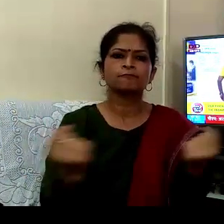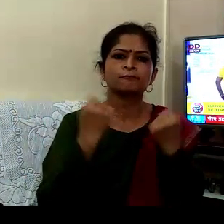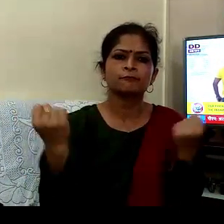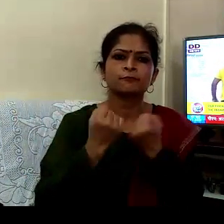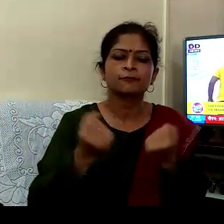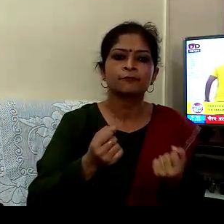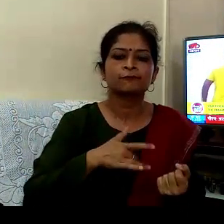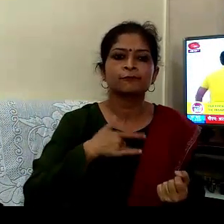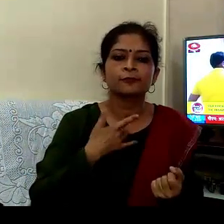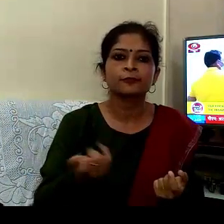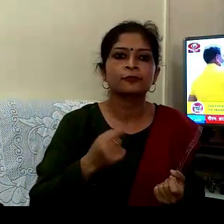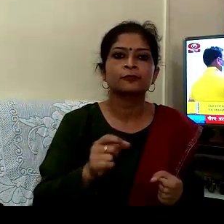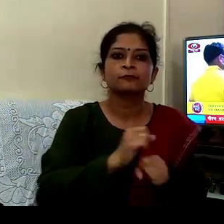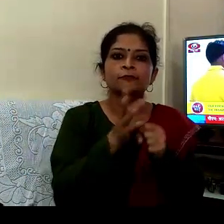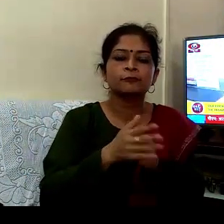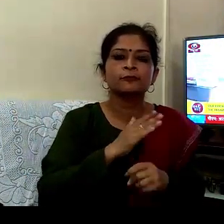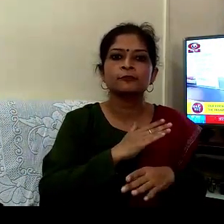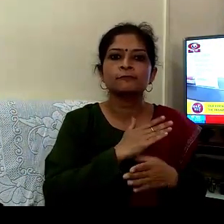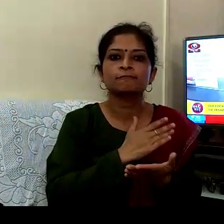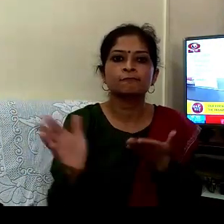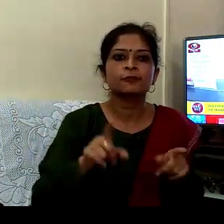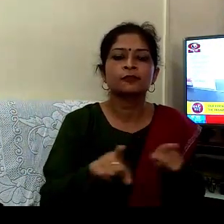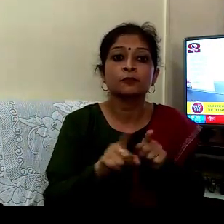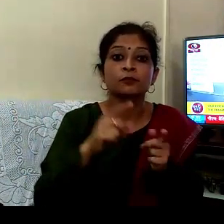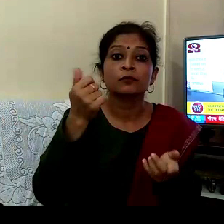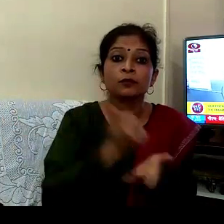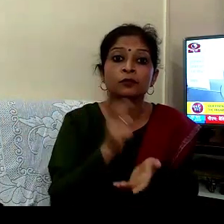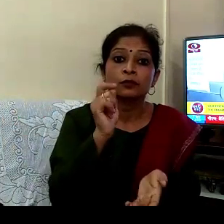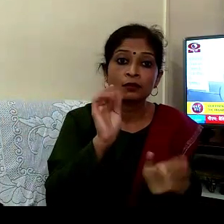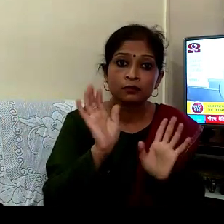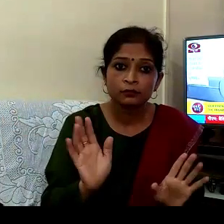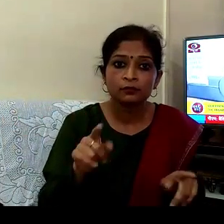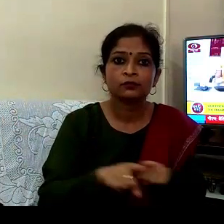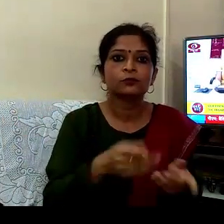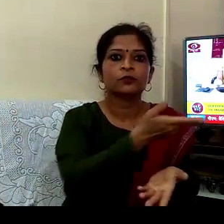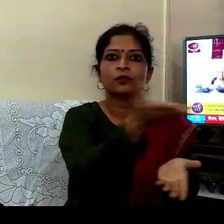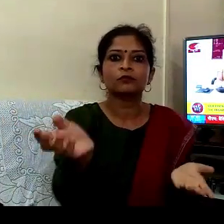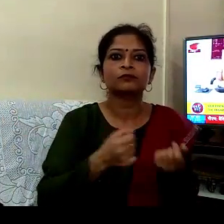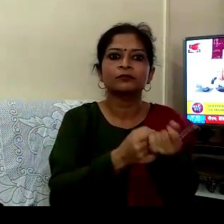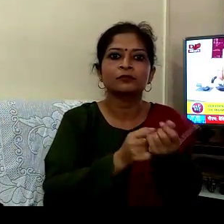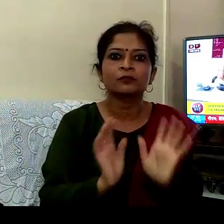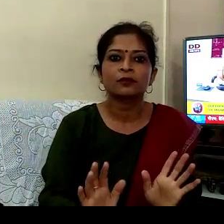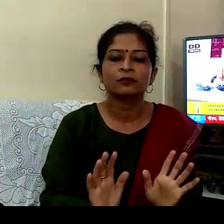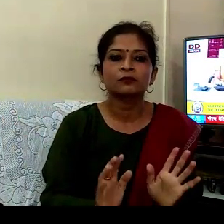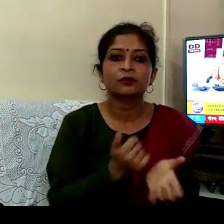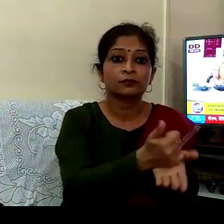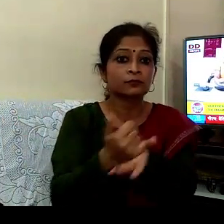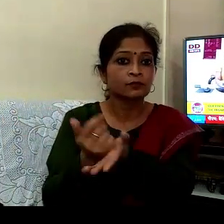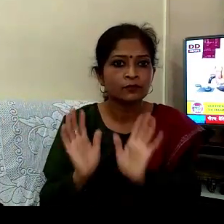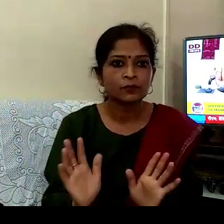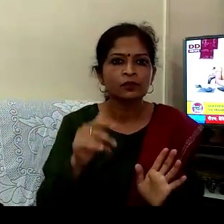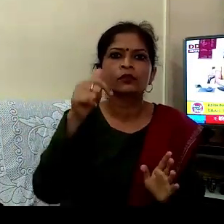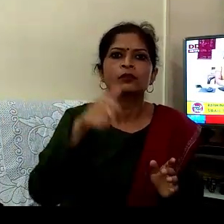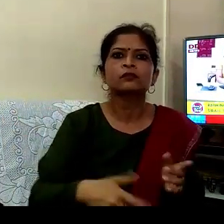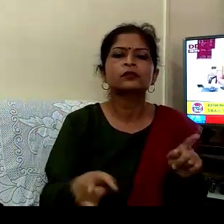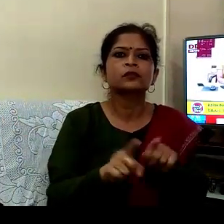اس لڑائی کا نیتر کرتے ہوئے بینکوں کو سوالتے ہیں آپ کی سیوہ میں موجود ہے آج کے